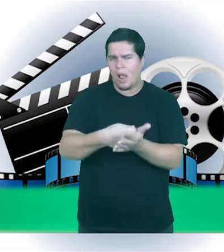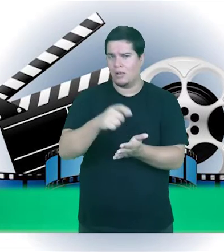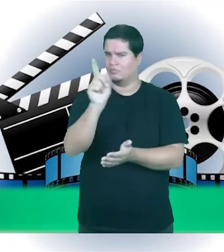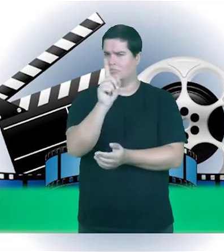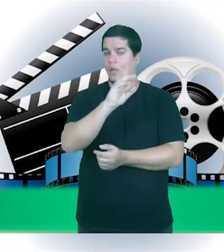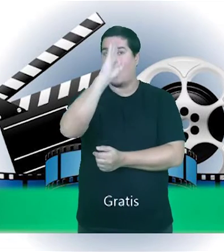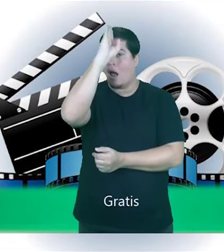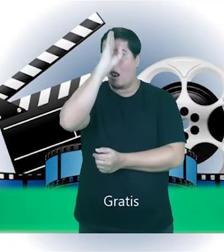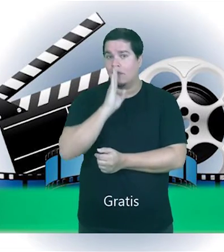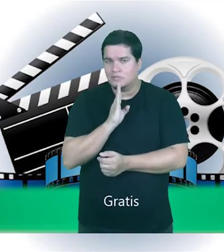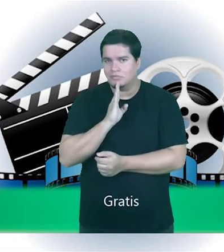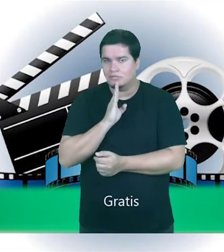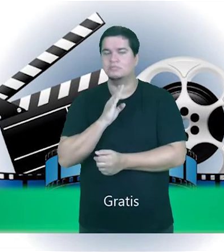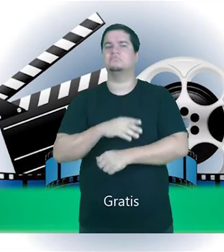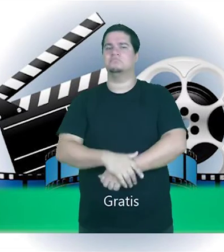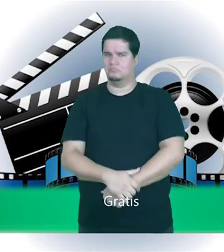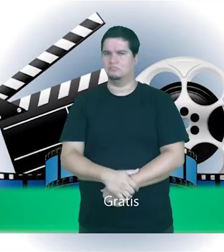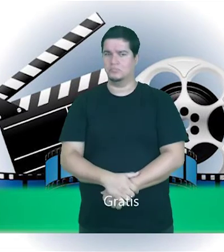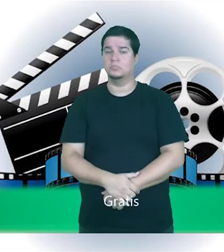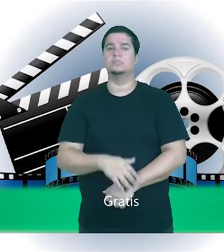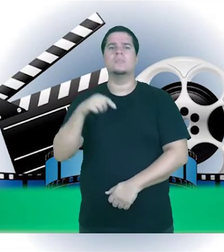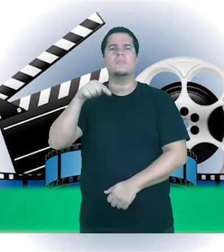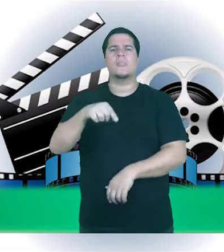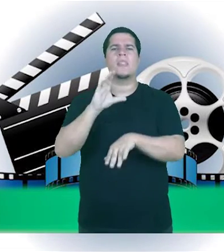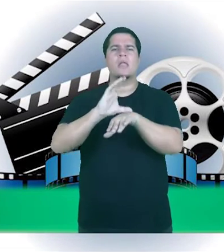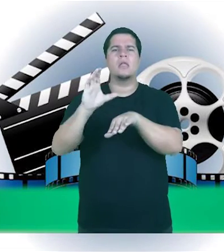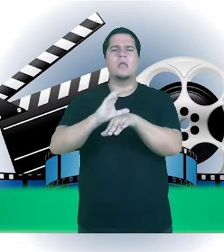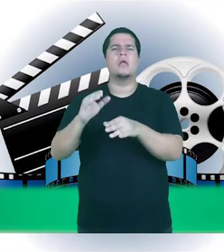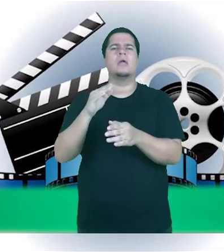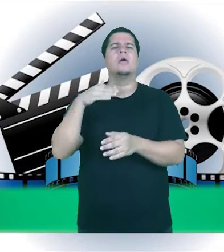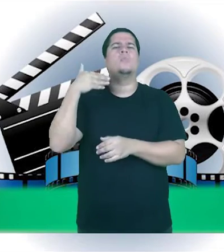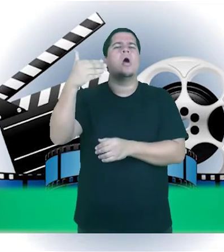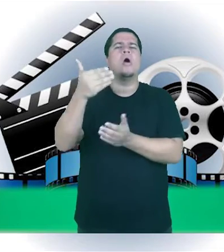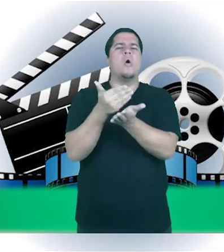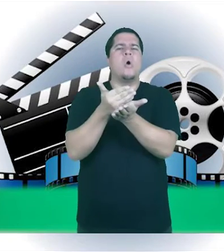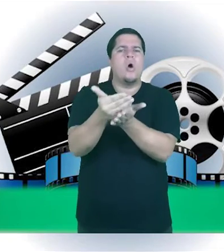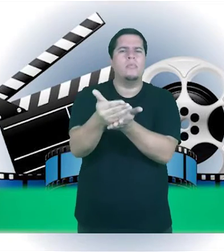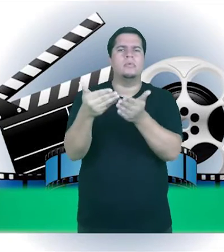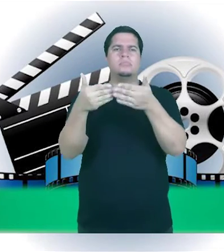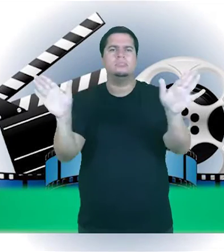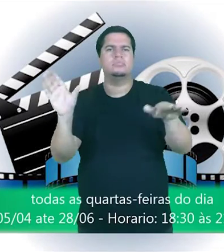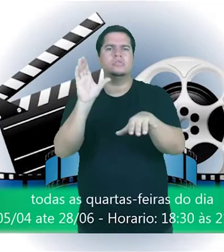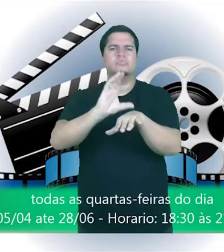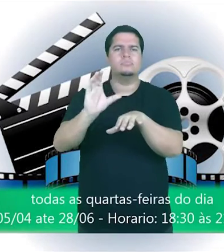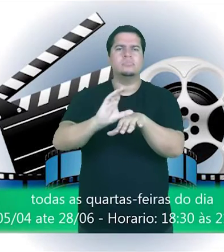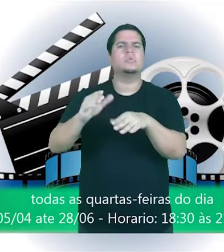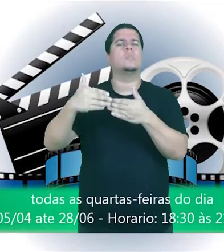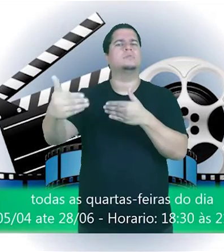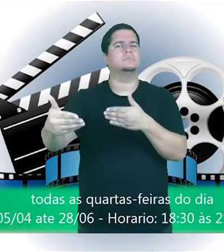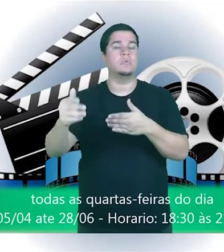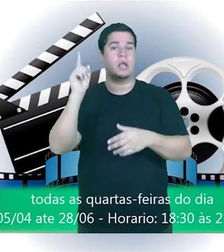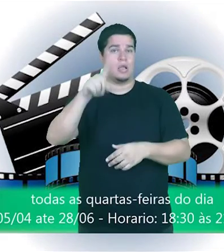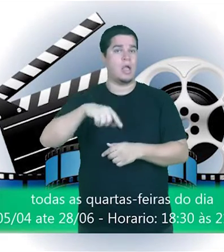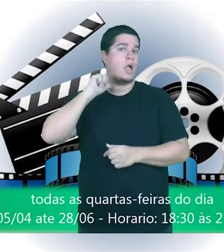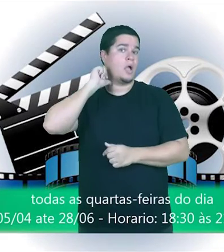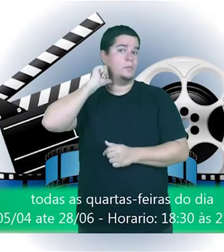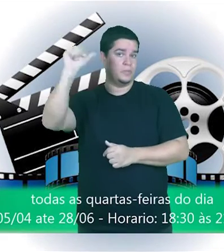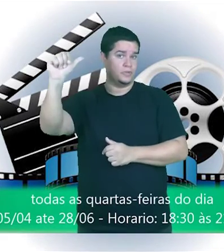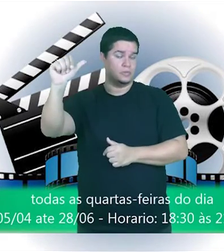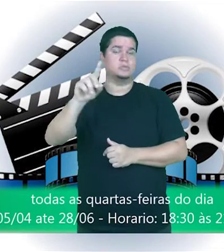O curso é gratuito e acontecerá do dia 5 de abril a 28 de junho, todas